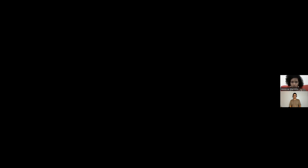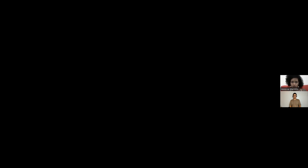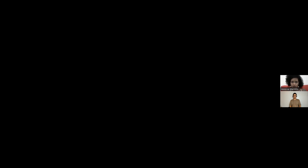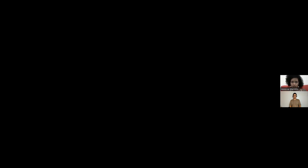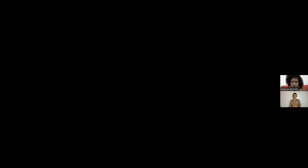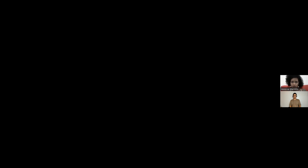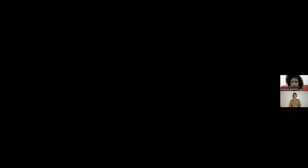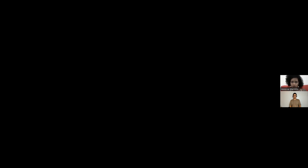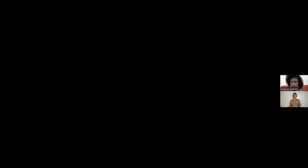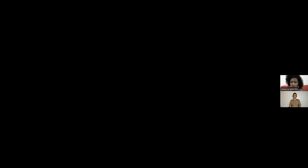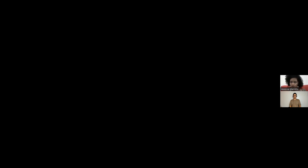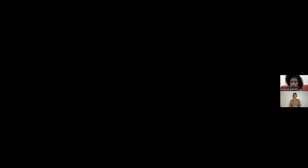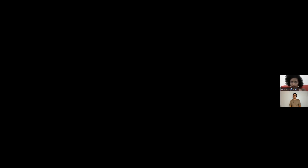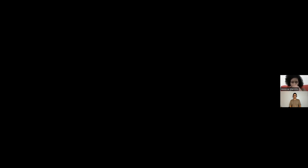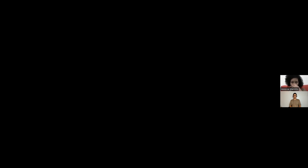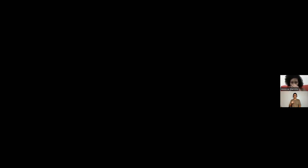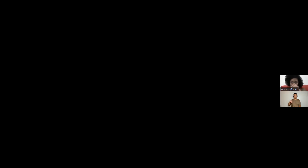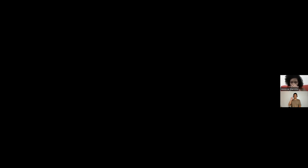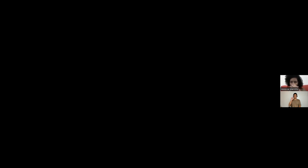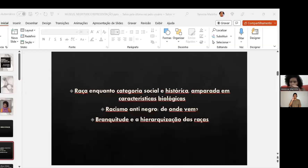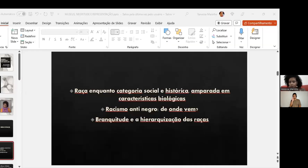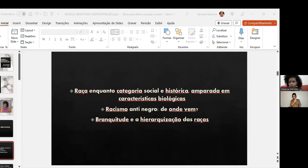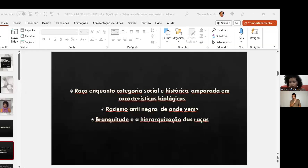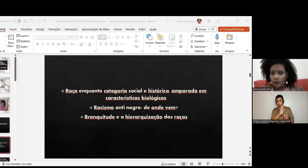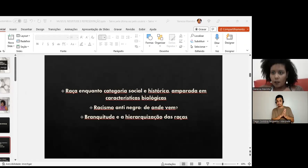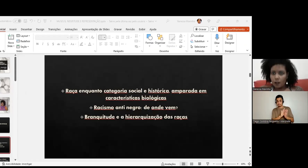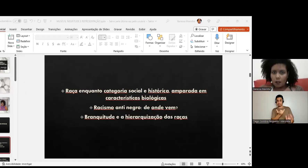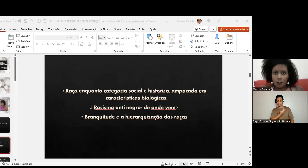quando vocês estiverem vendo, aí vocês me falam, tá? Vocês me falam, tá?